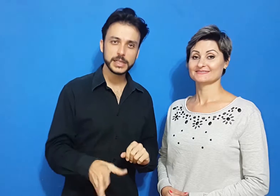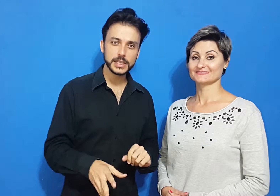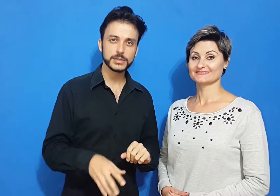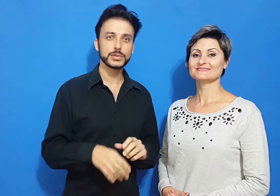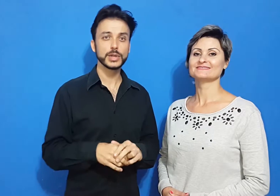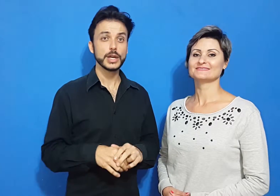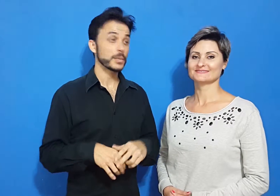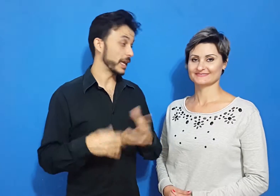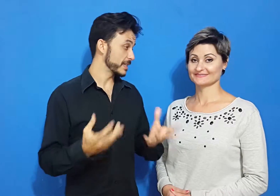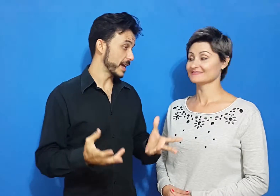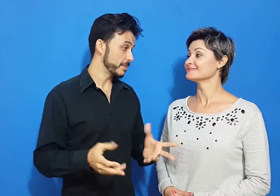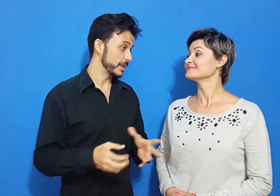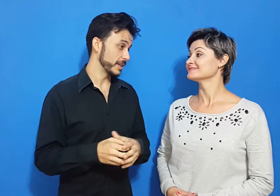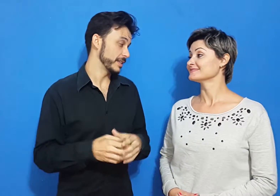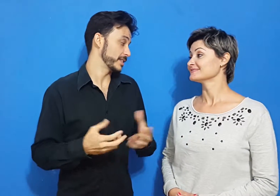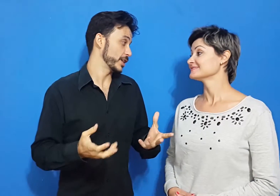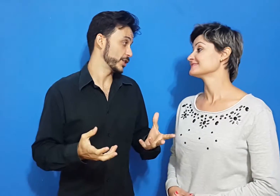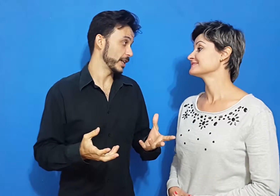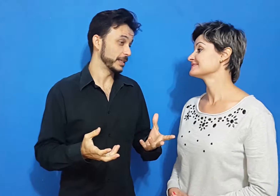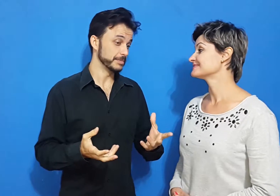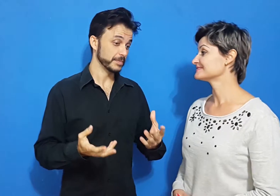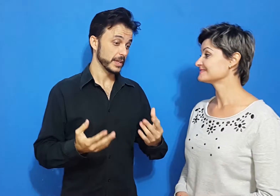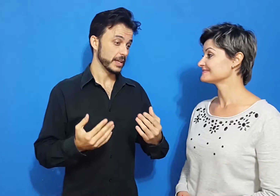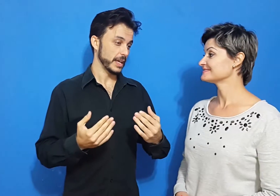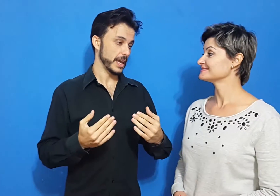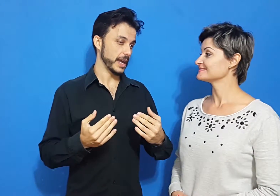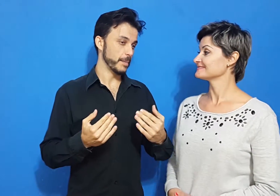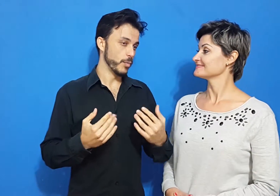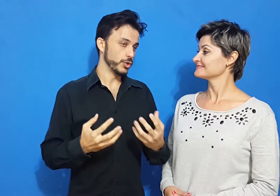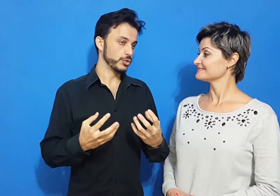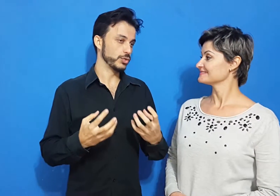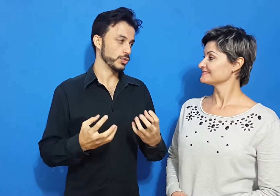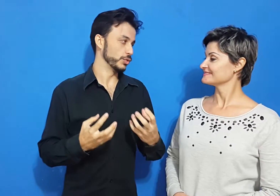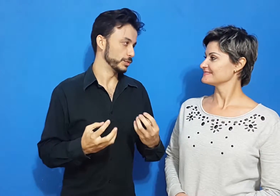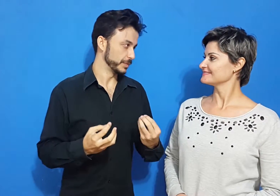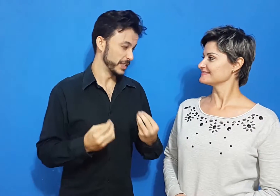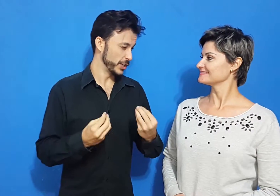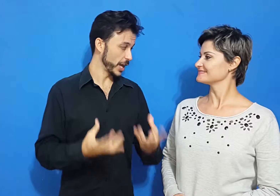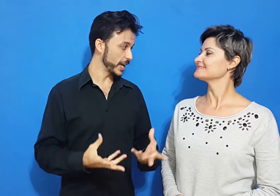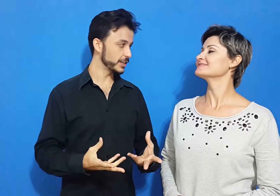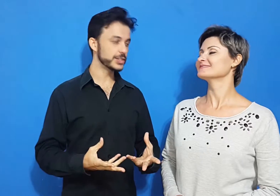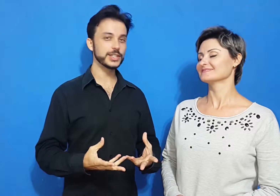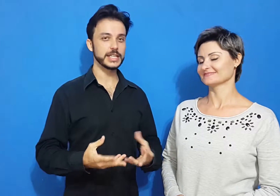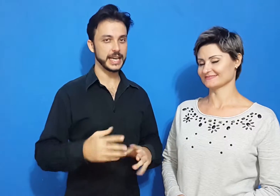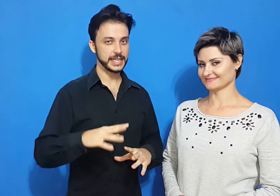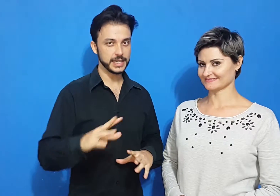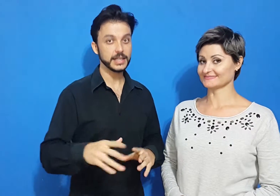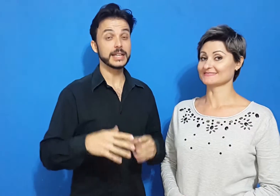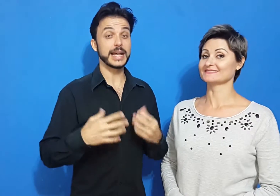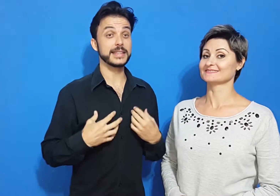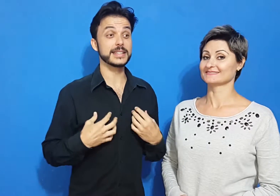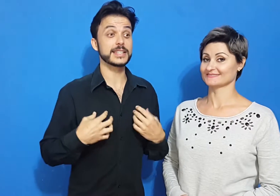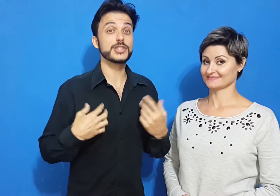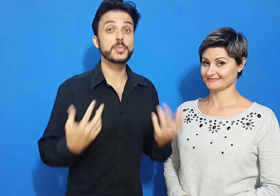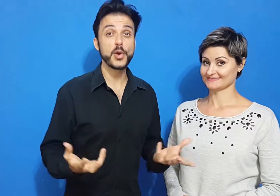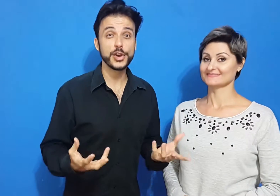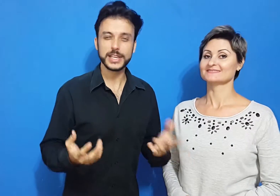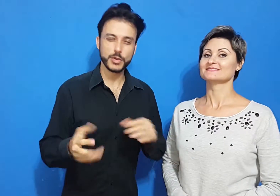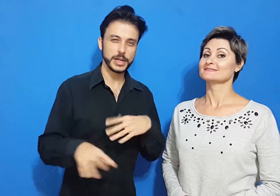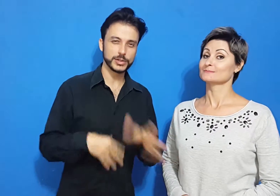libido, porque quem sabe ele seja muito exigente e aí a dança expõe, como